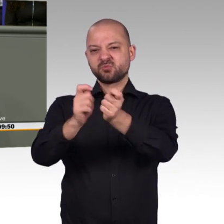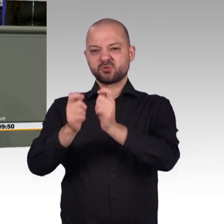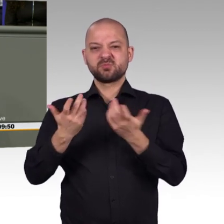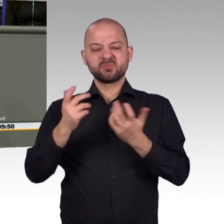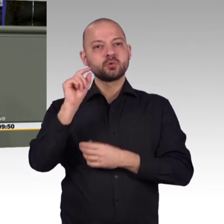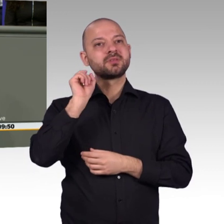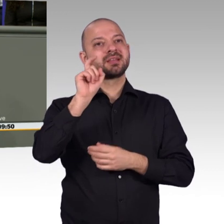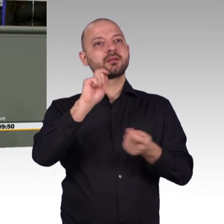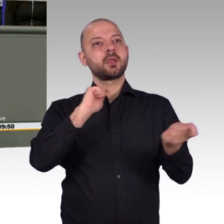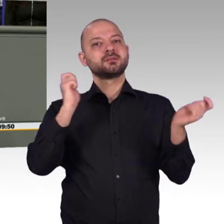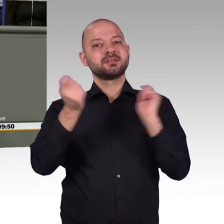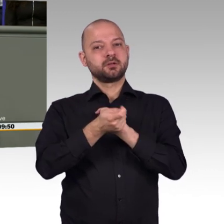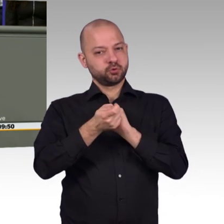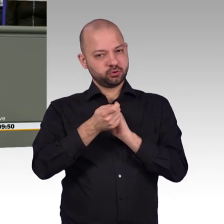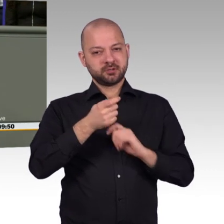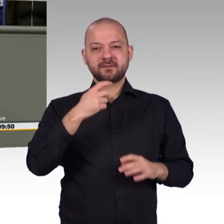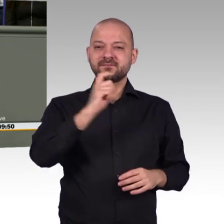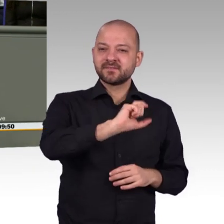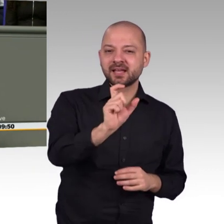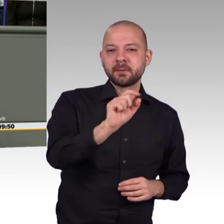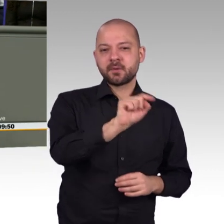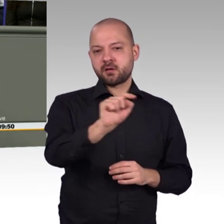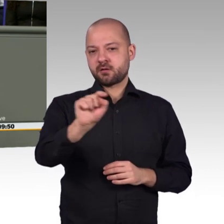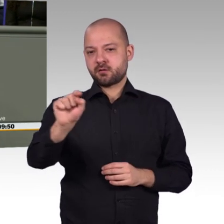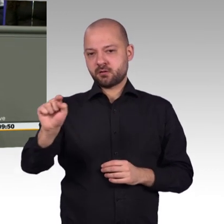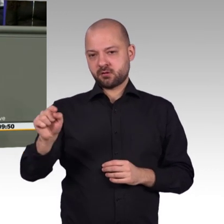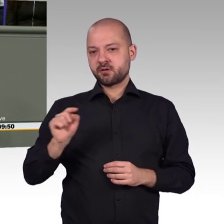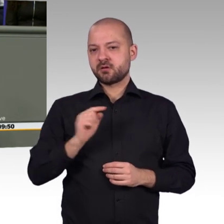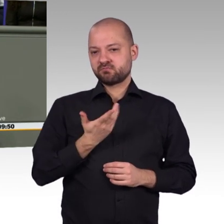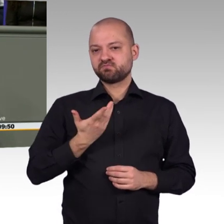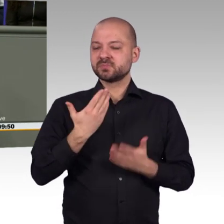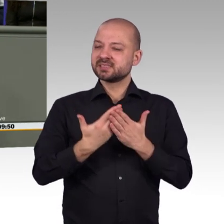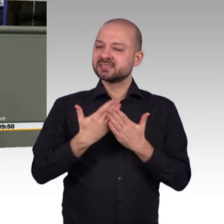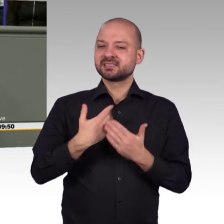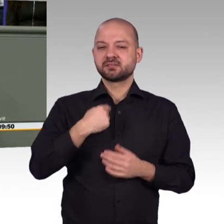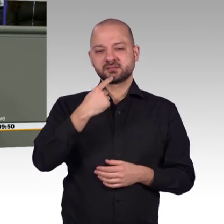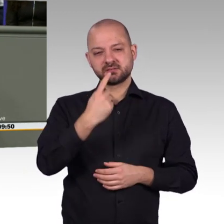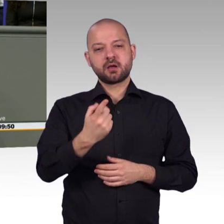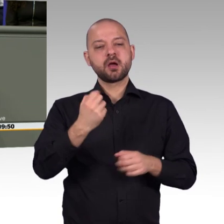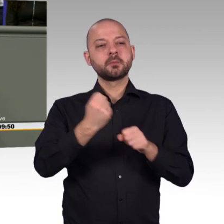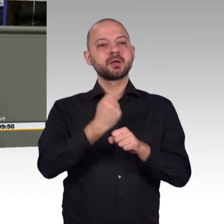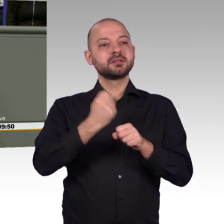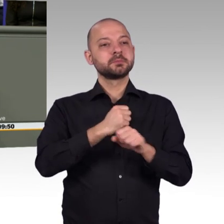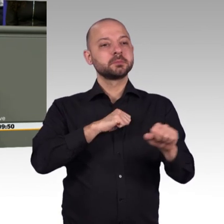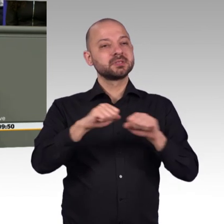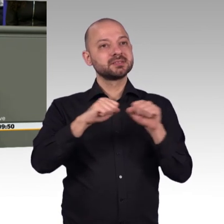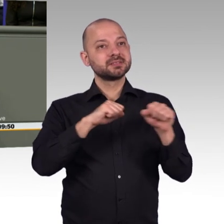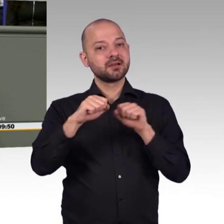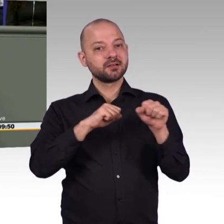nehmen mal das Beispiel der Lieferdienste. Viele hier im Raum haben mit Sicherheit zu später Stunde in Berlin diese Dienstleistungen schon